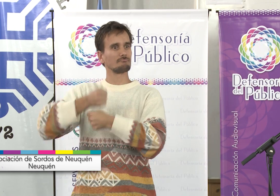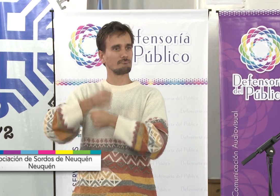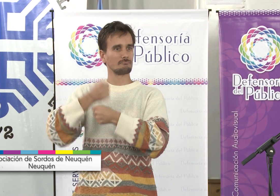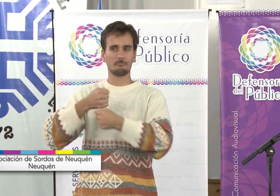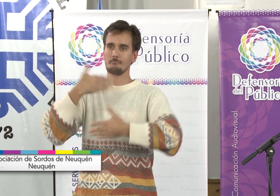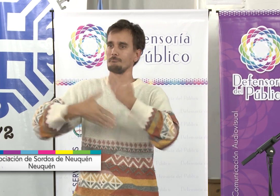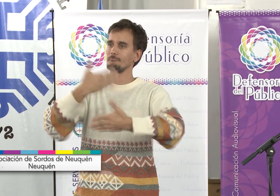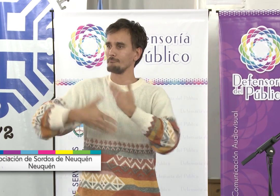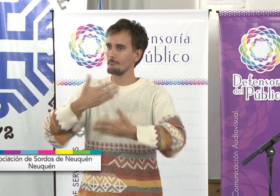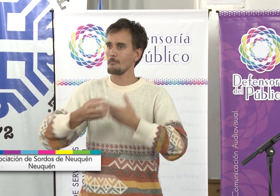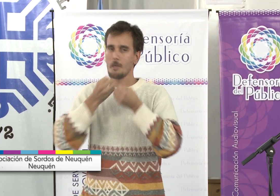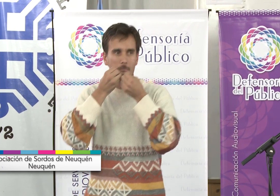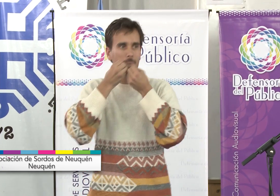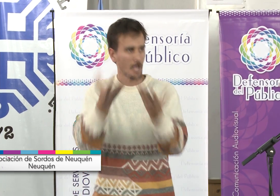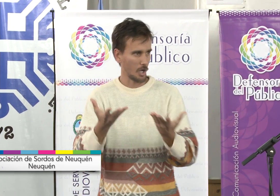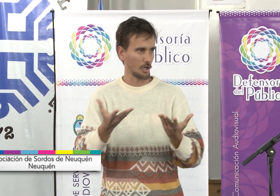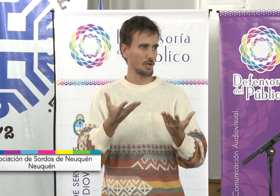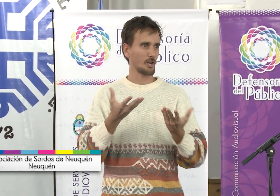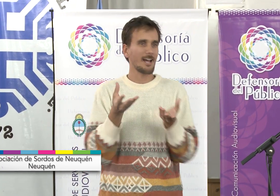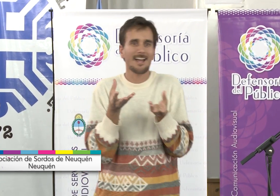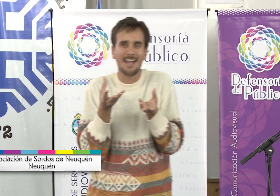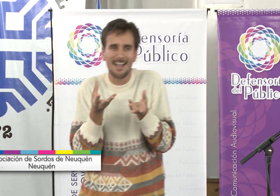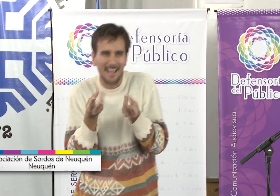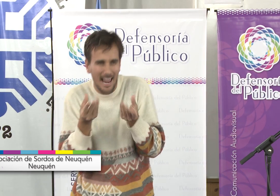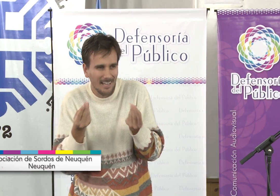Que haya un asesor sordo y podamos avanzar y trabajar mejor.